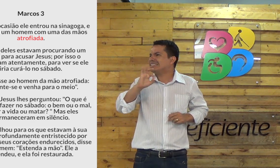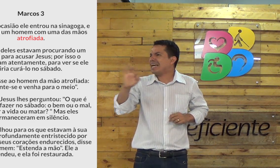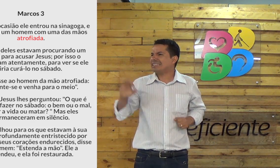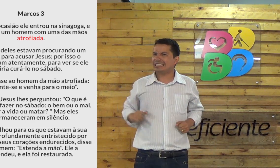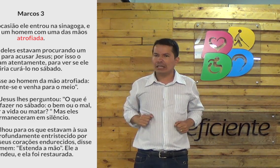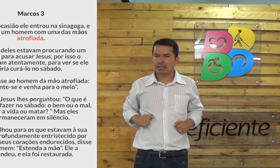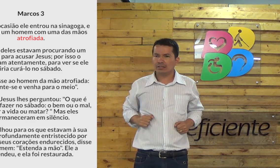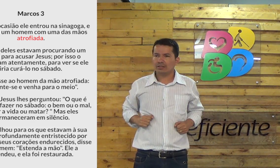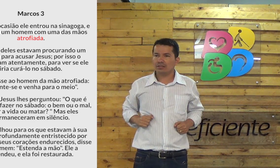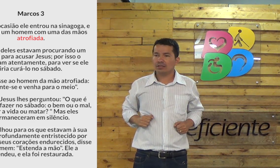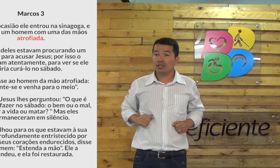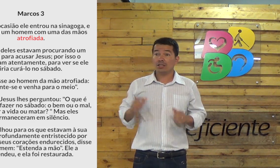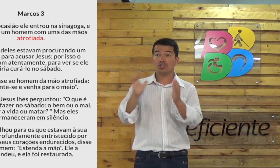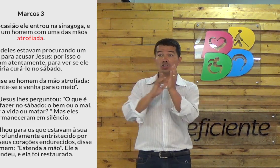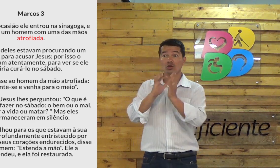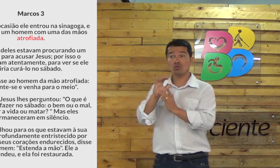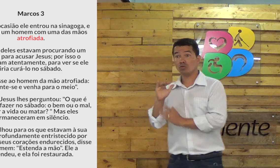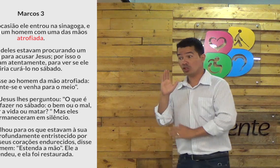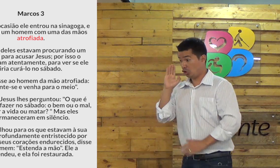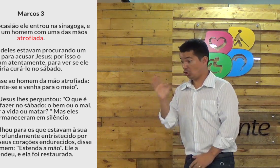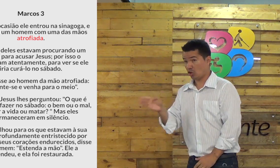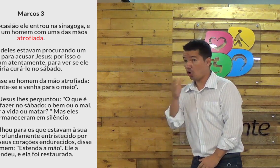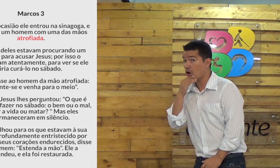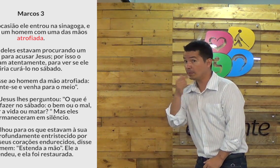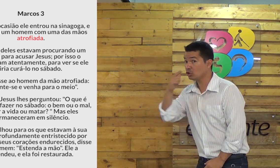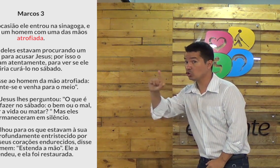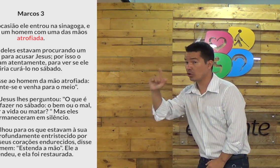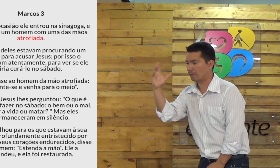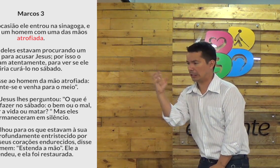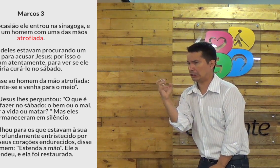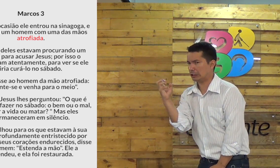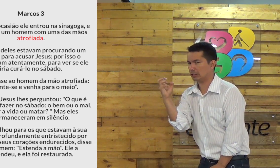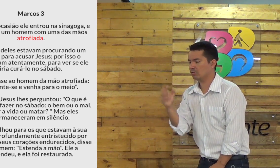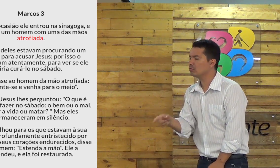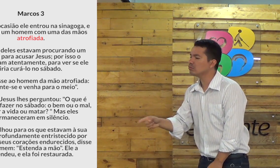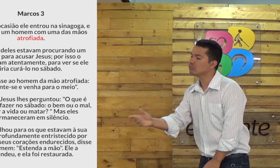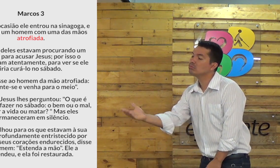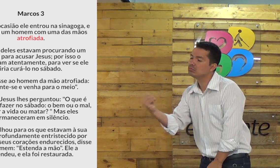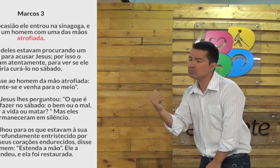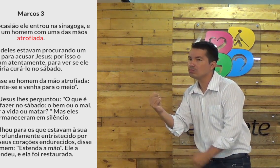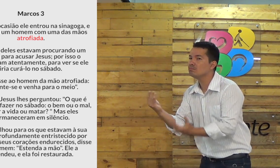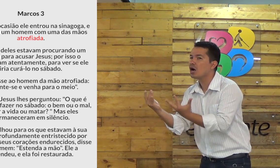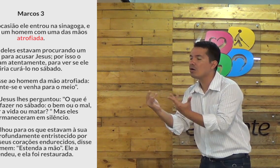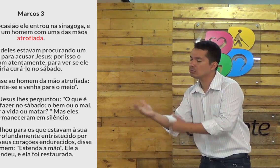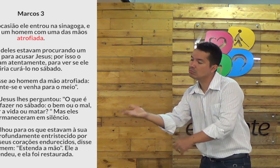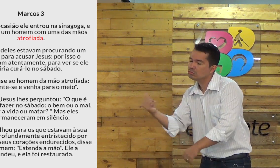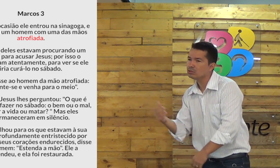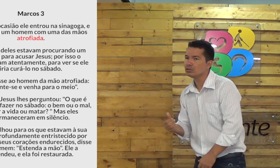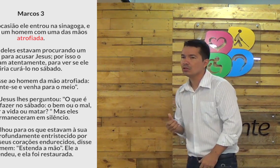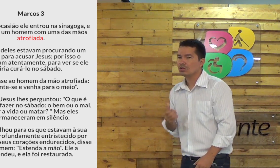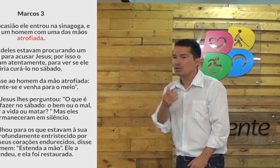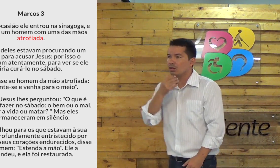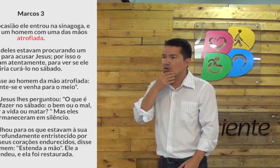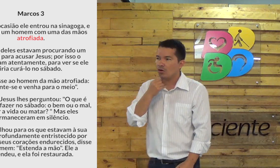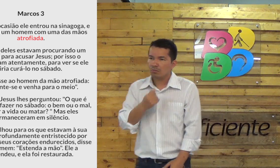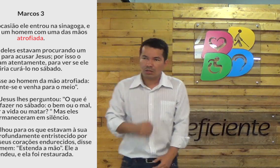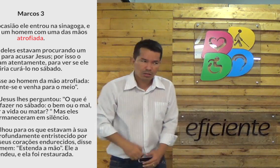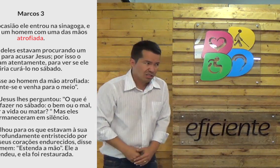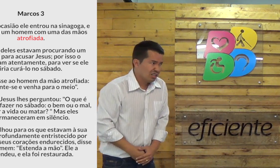Aquela pergunta foi, mas voltou. E naquele momento, a conversa era entre Jesus e aquele moço. Mostre